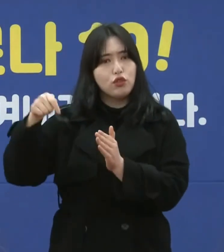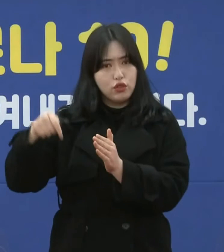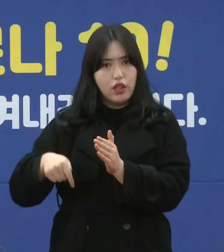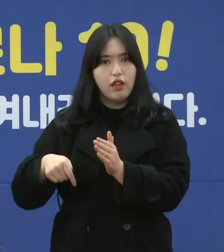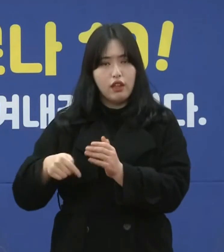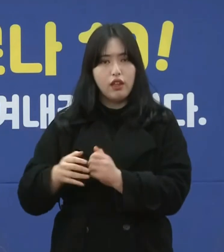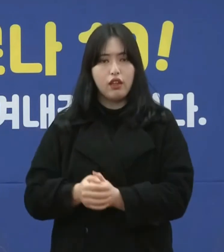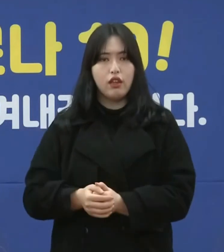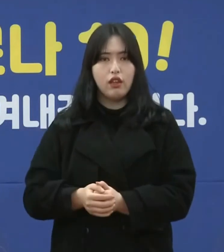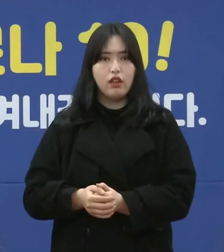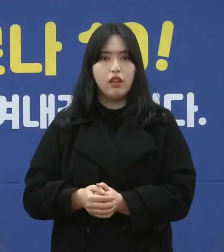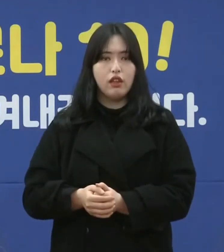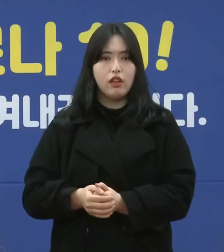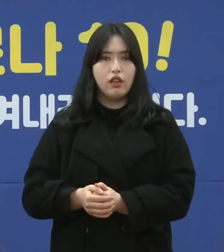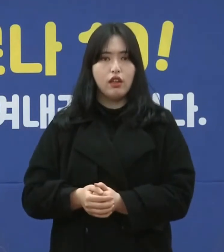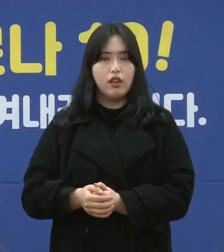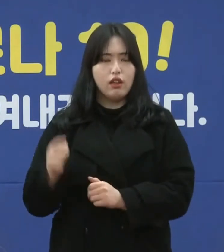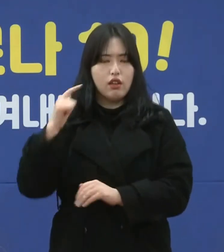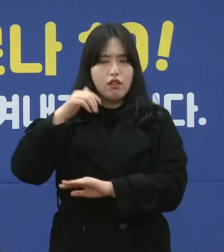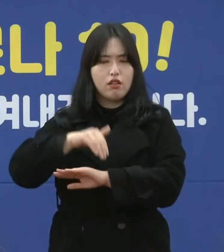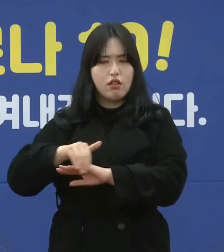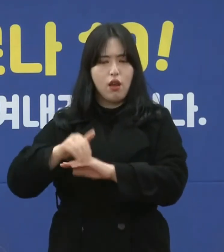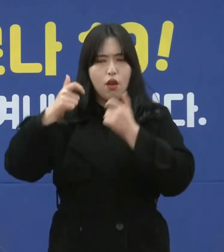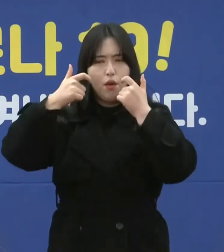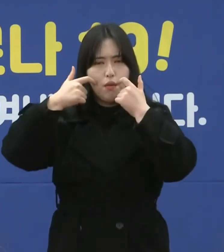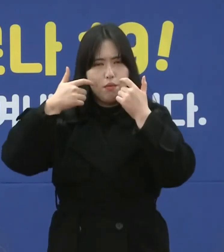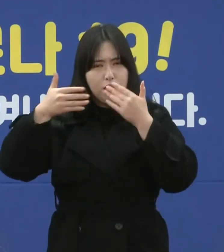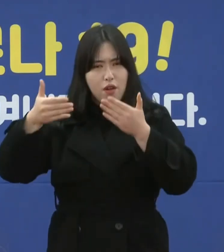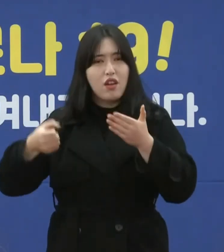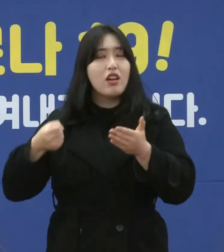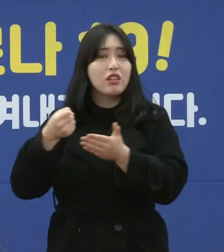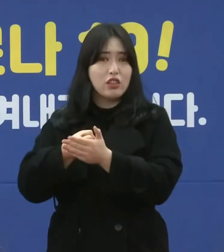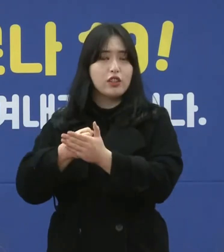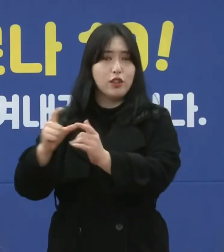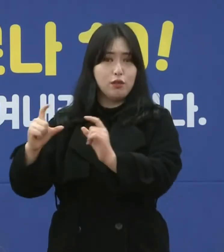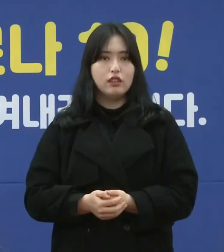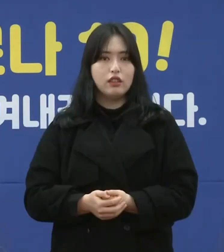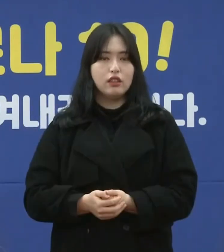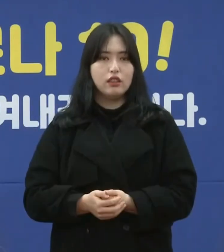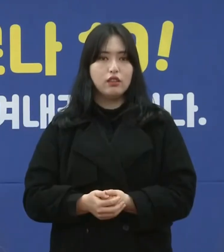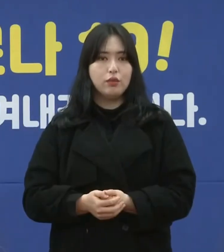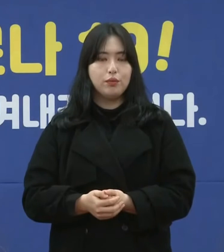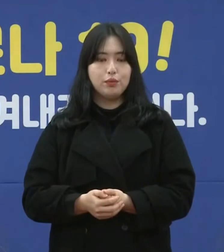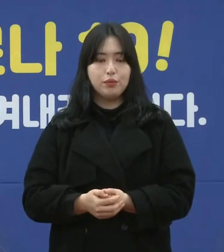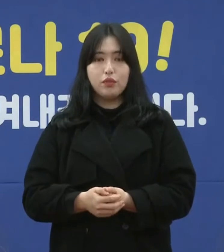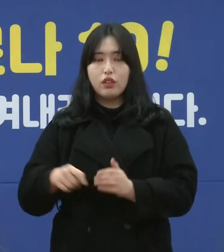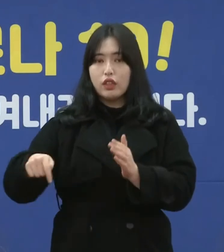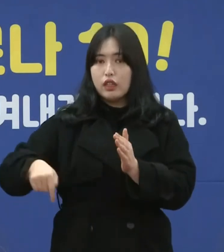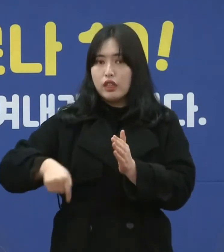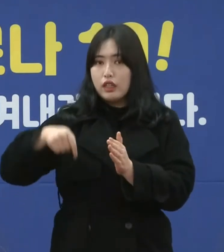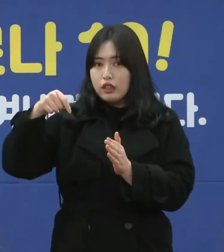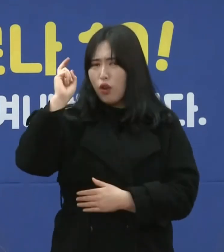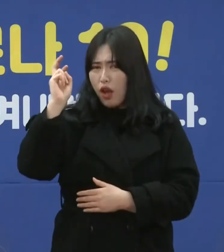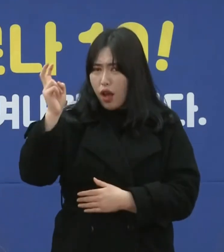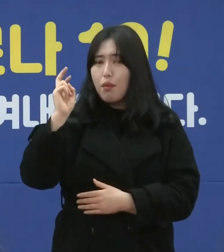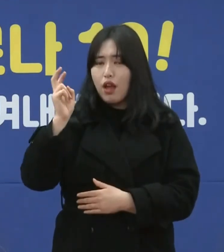아마 그 계획이 명확한 계획이 내려올 것 같습니다. 내부적으로 아마